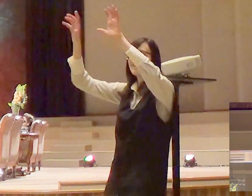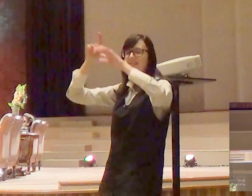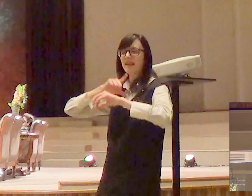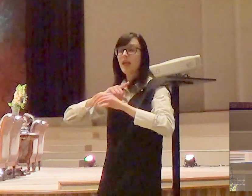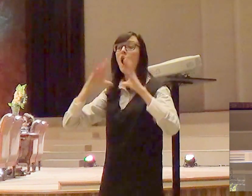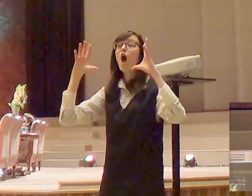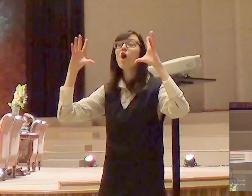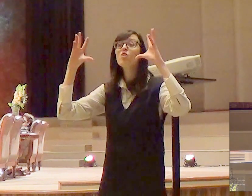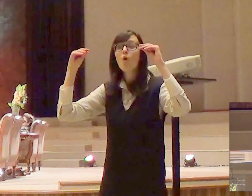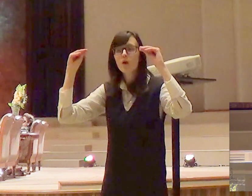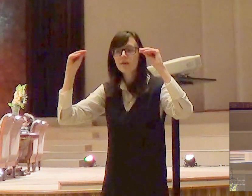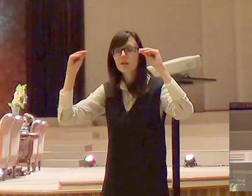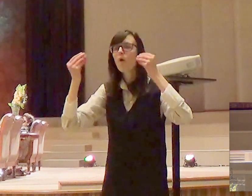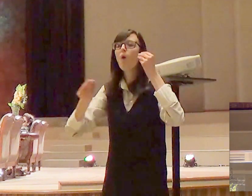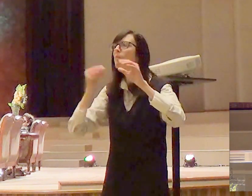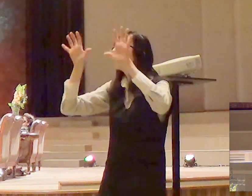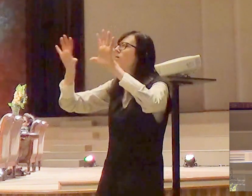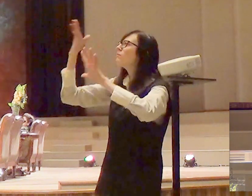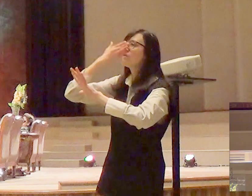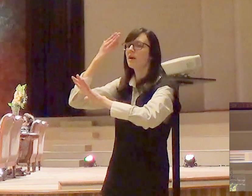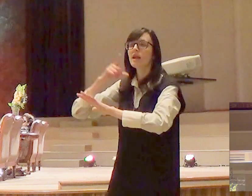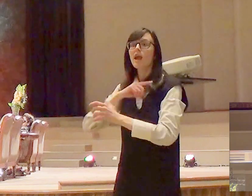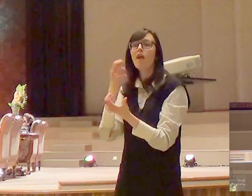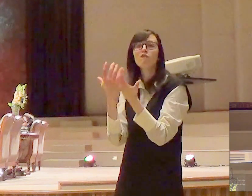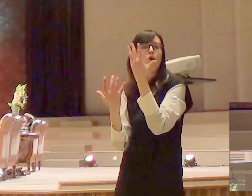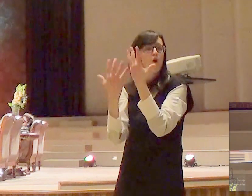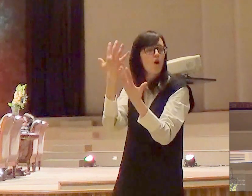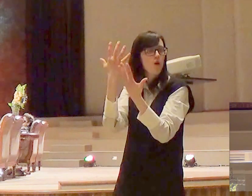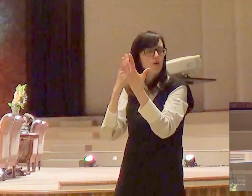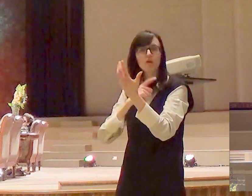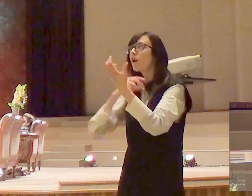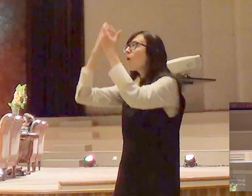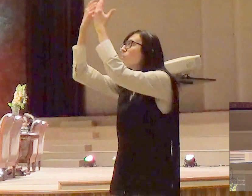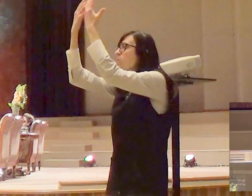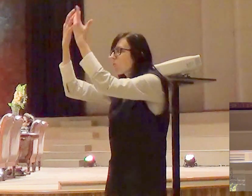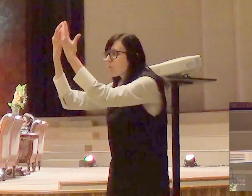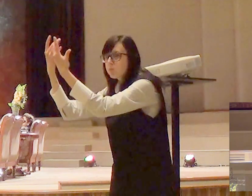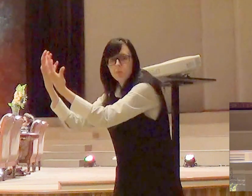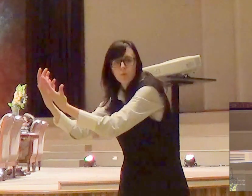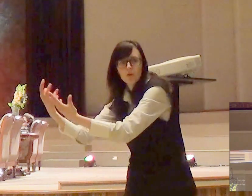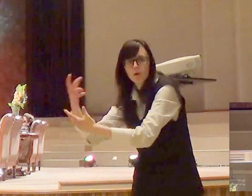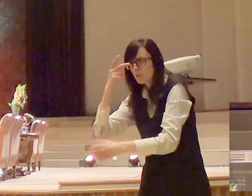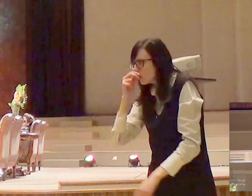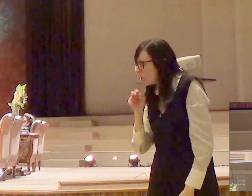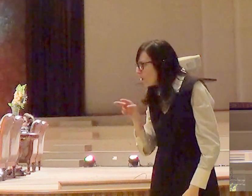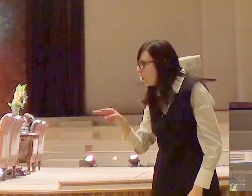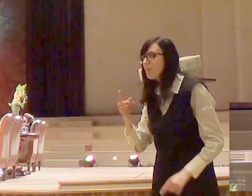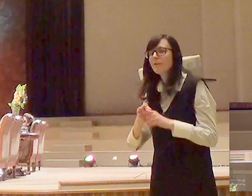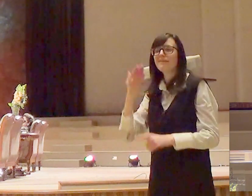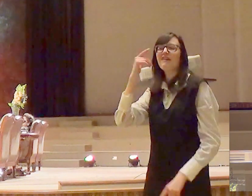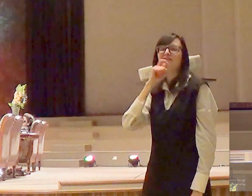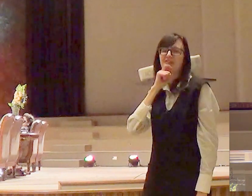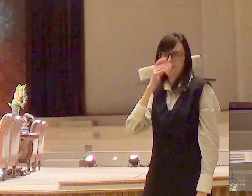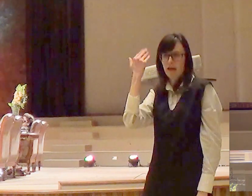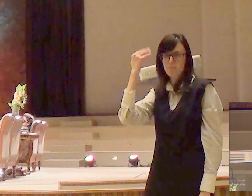uma coluna de fogo descia no meio do arraial para aquecer o povo no frio do deserto.